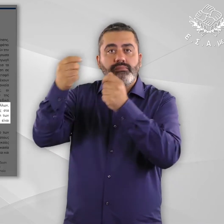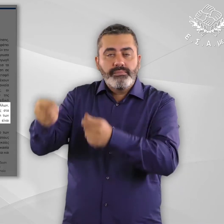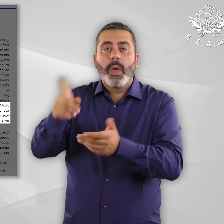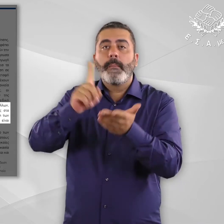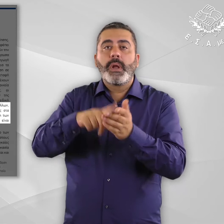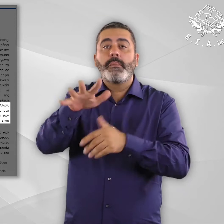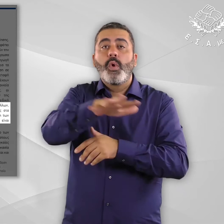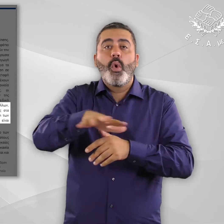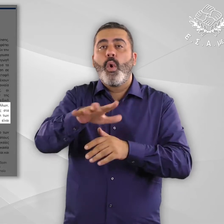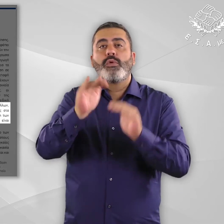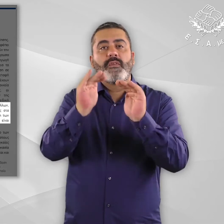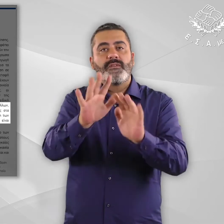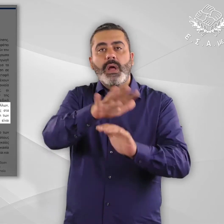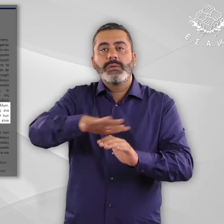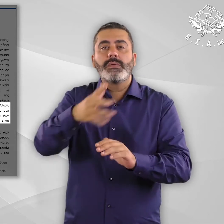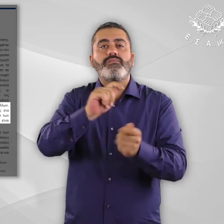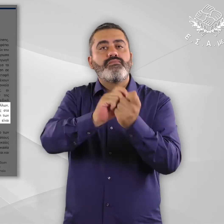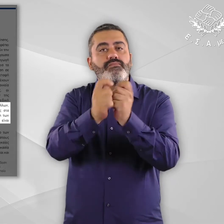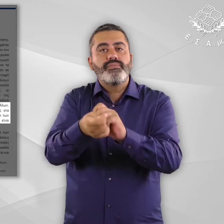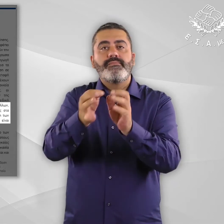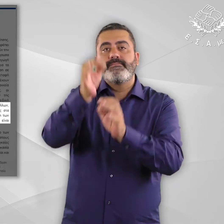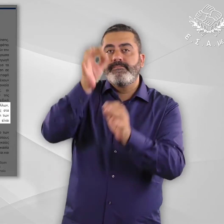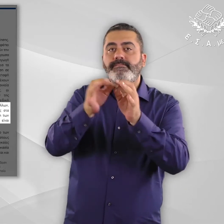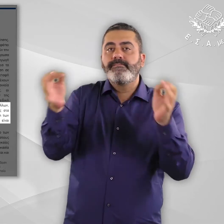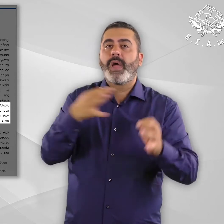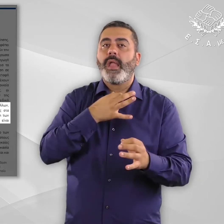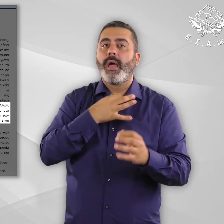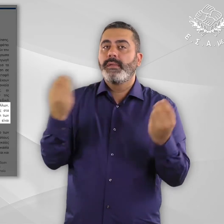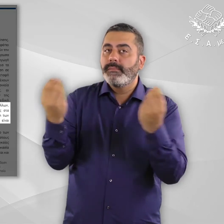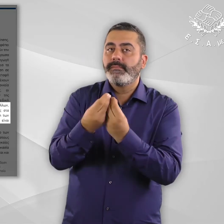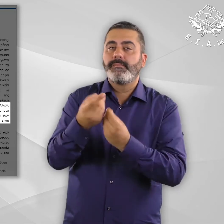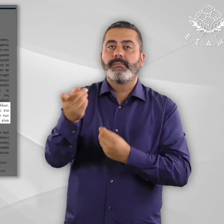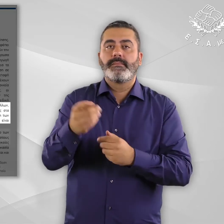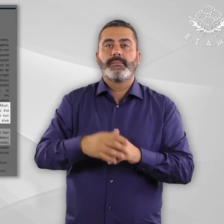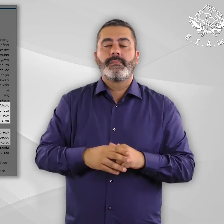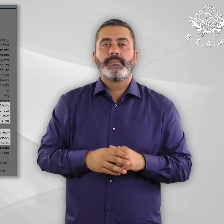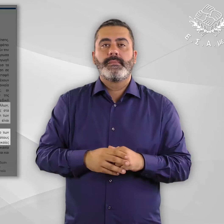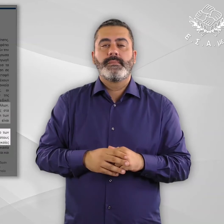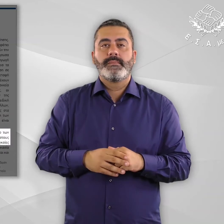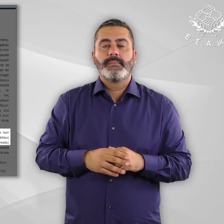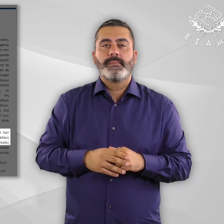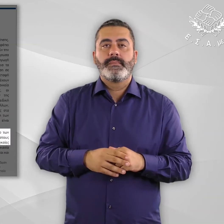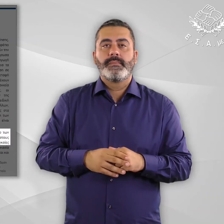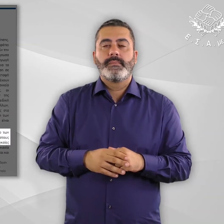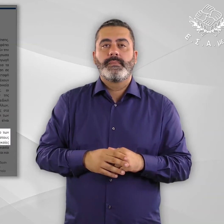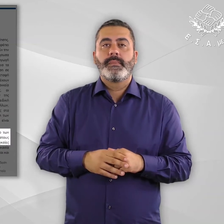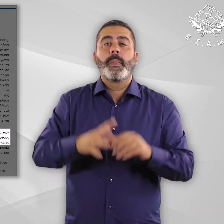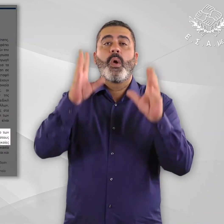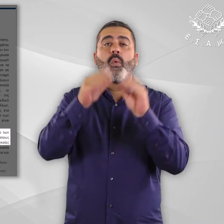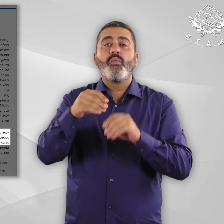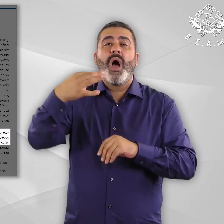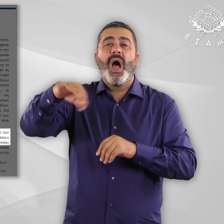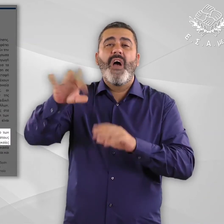σχετικών διαδικασιών, οι οποίοι θα πρέπει να είναι προσαρμοσμένοι στις ανάγκες των ευάλωτων ομάδων. Η εκτίμηση της